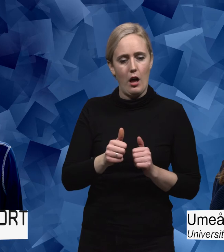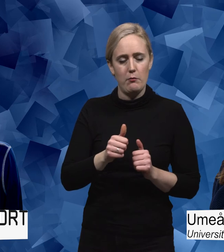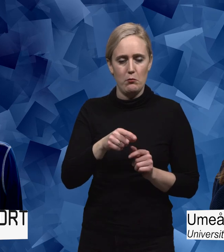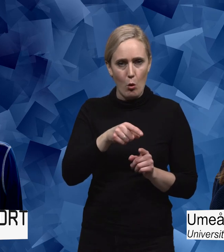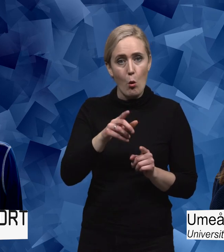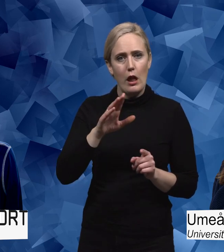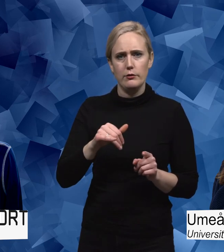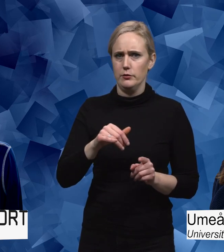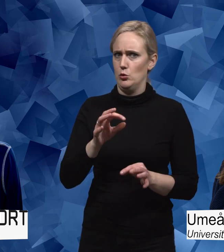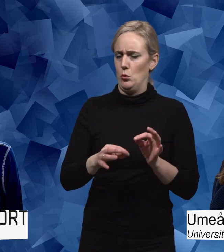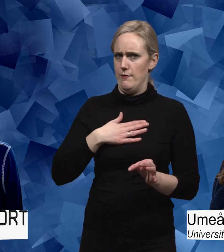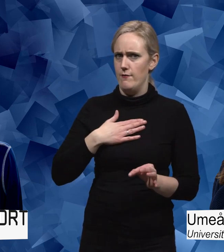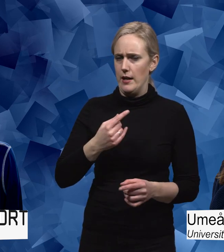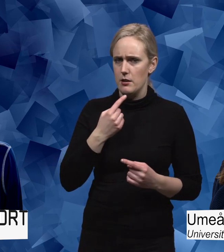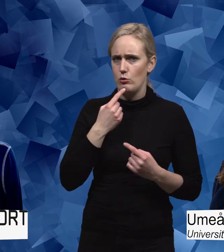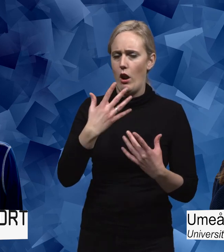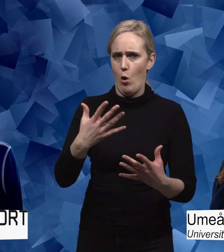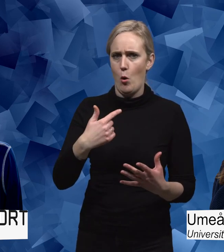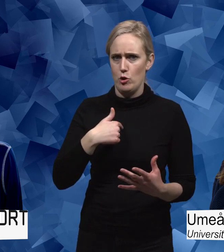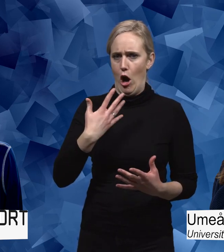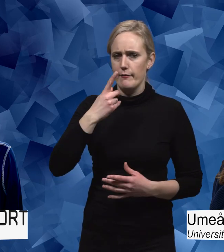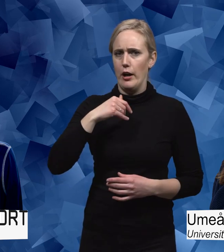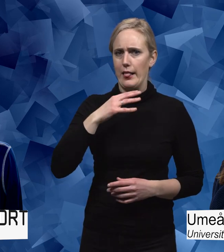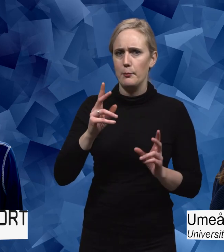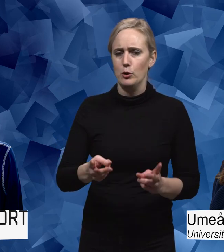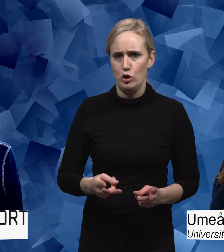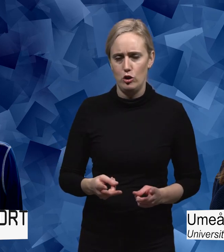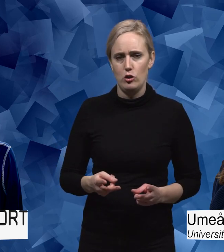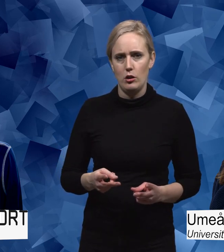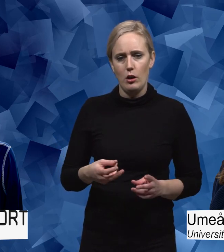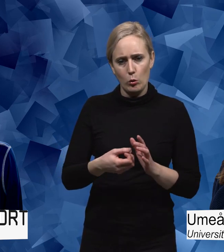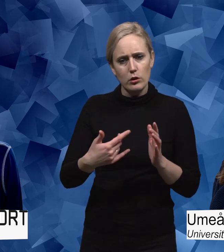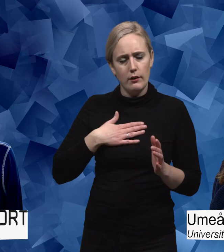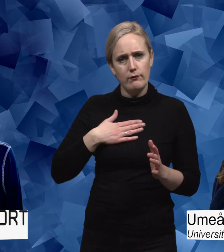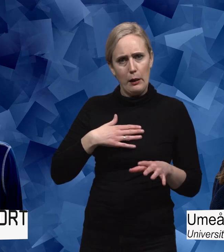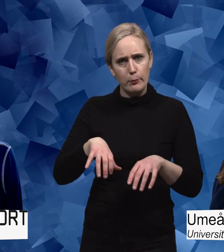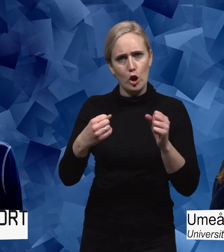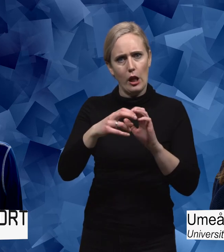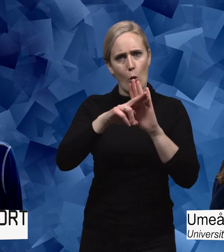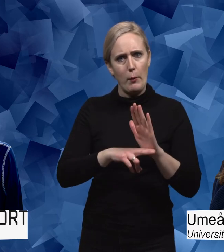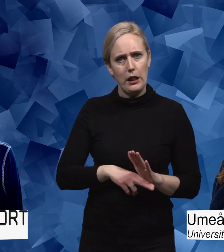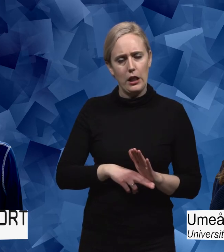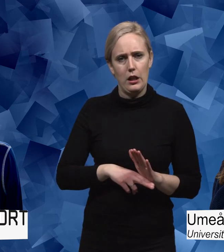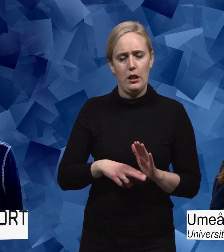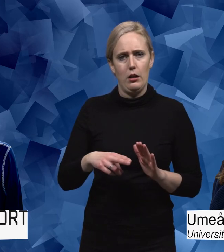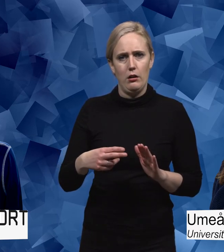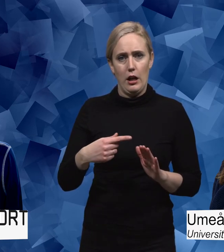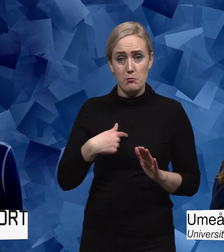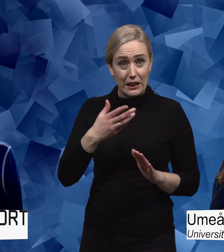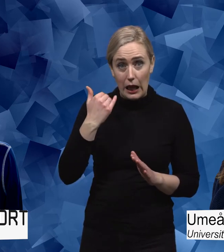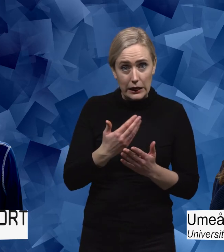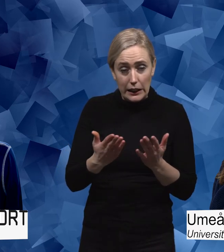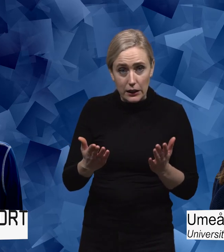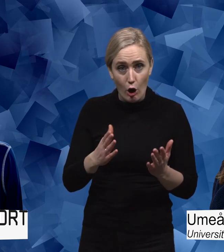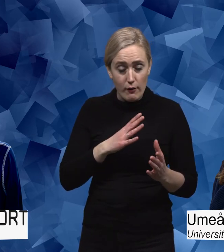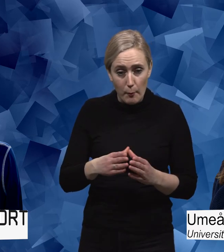förälder att hon hade tre barn och att hon ägnade sig till elitidrott också för att bryta mot den här normativa föreställningen som att man inte skulle